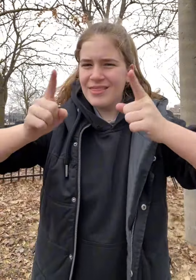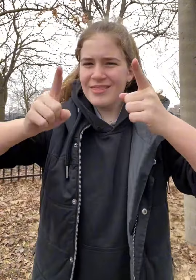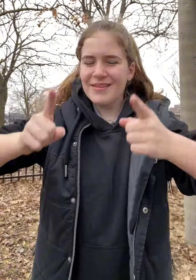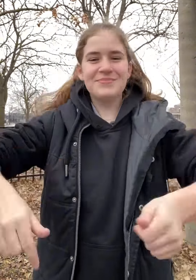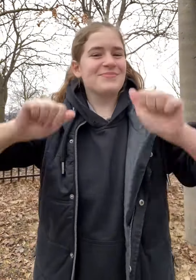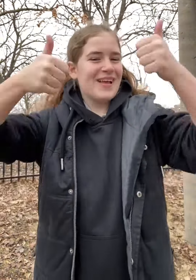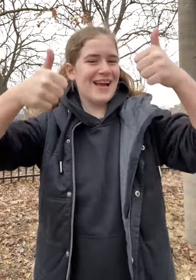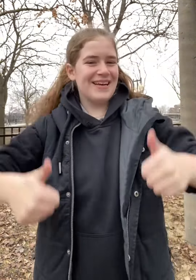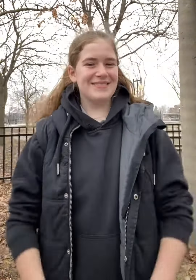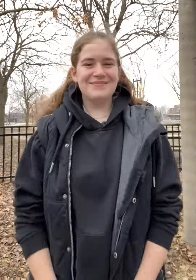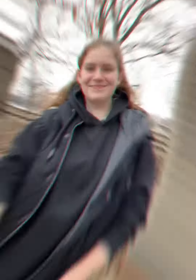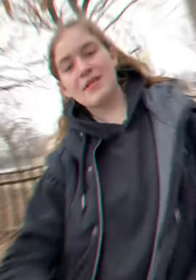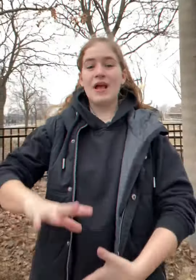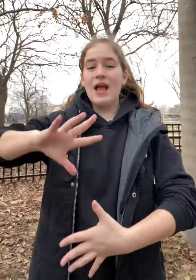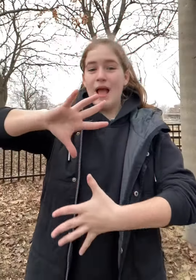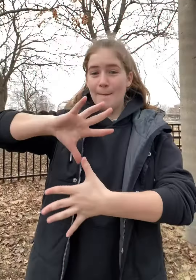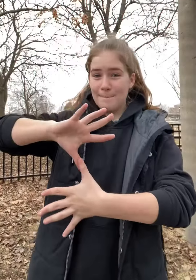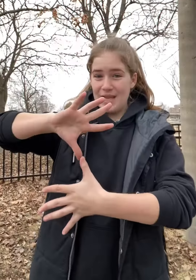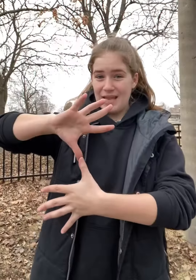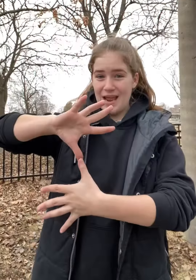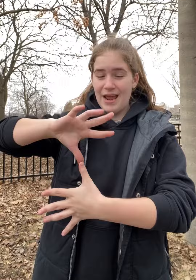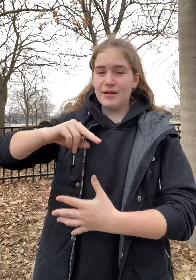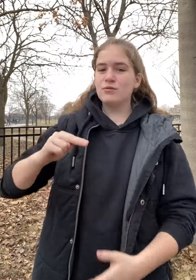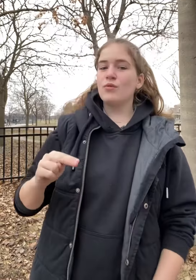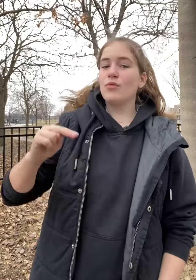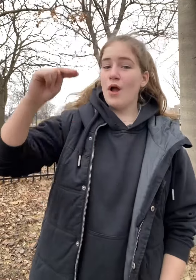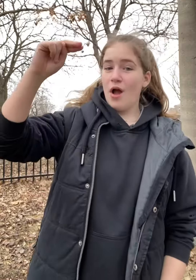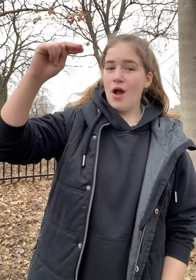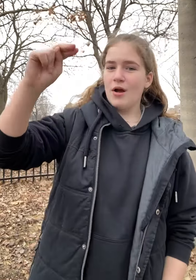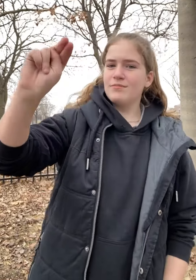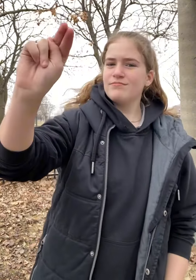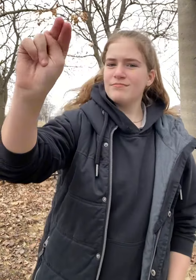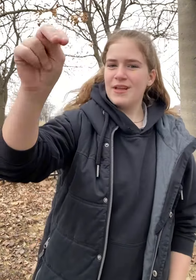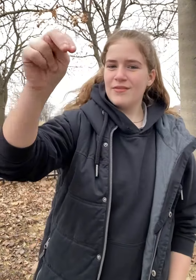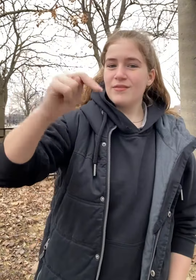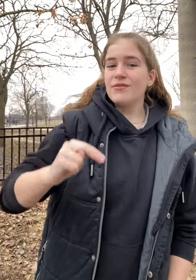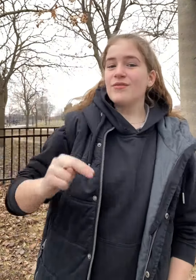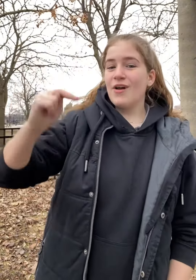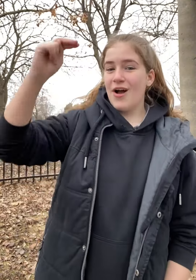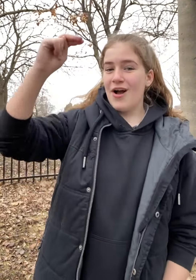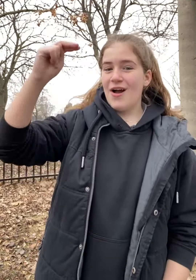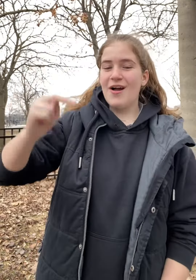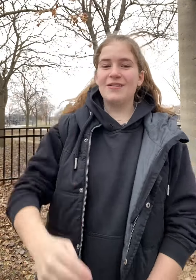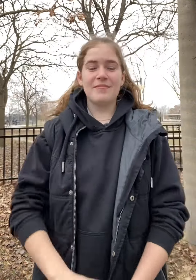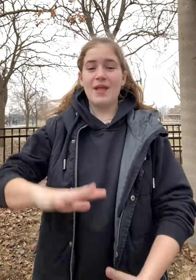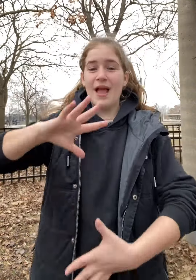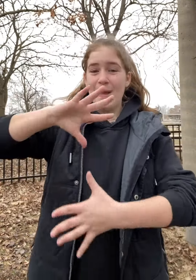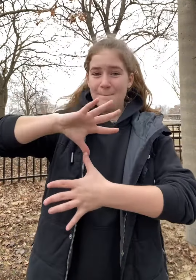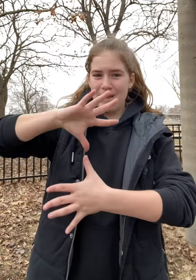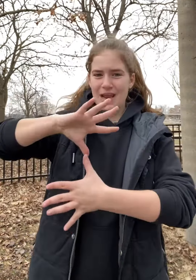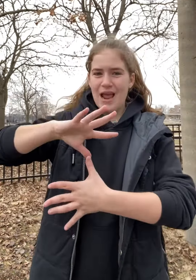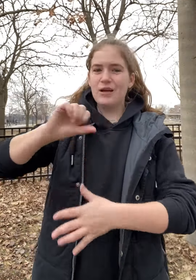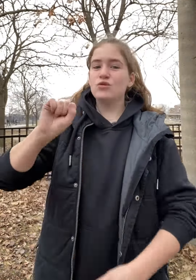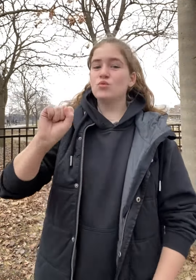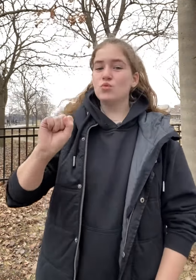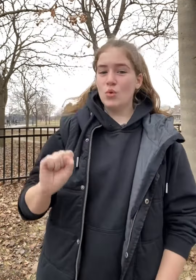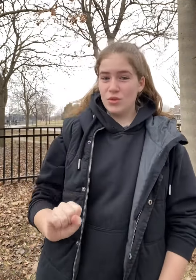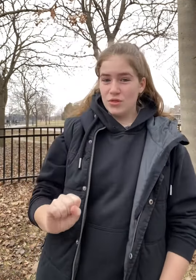Super! Amérique du Nord. Nord. Amérique du Sud.